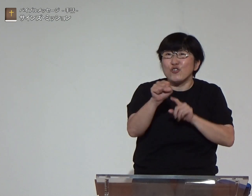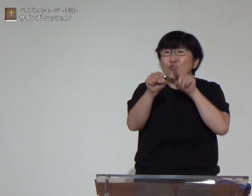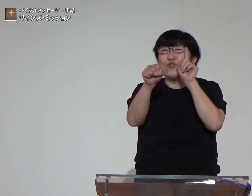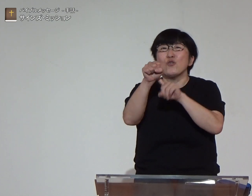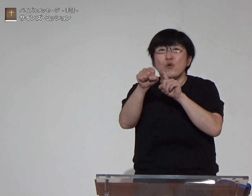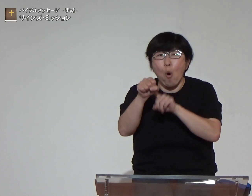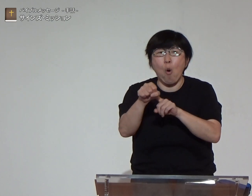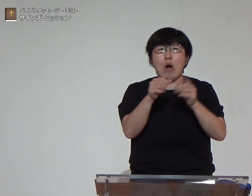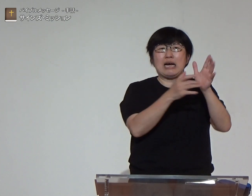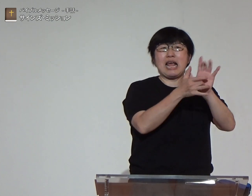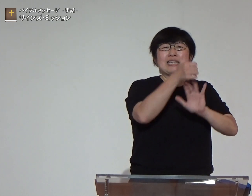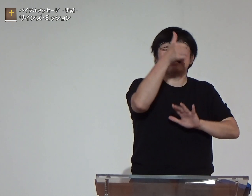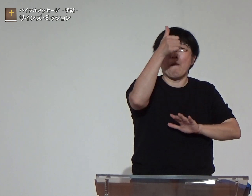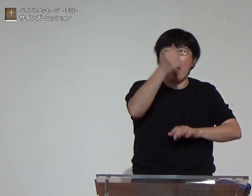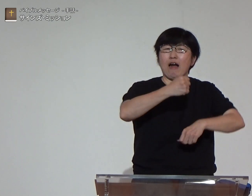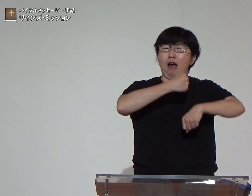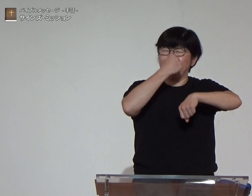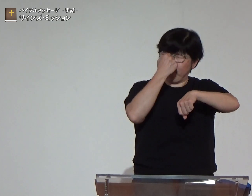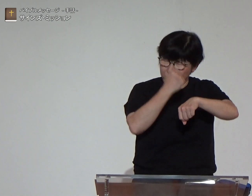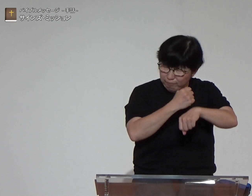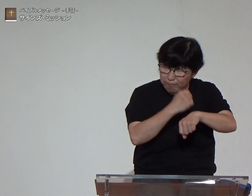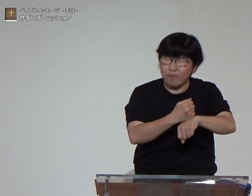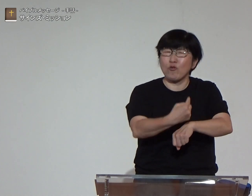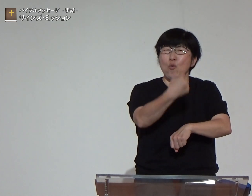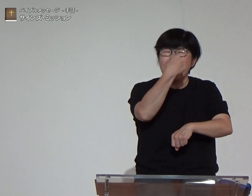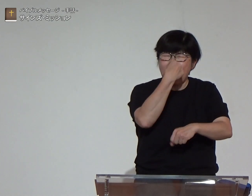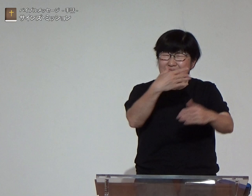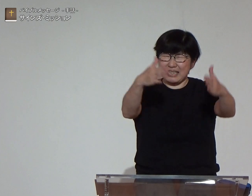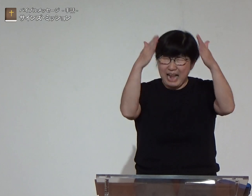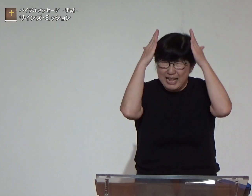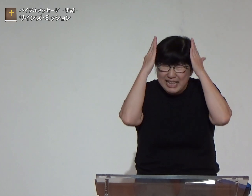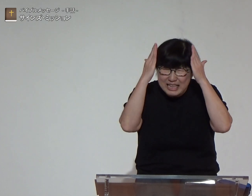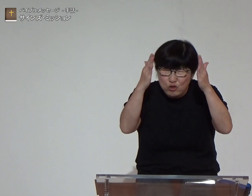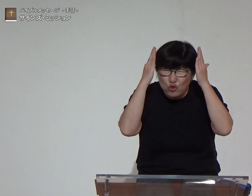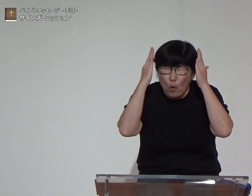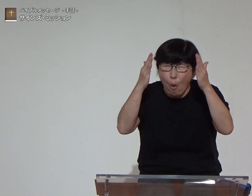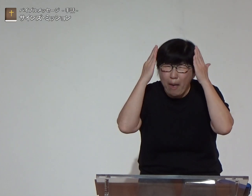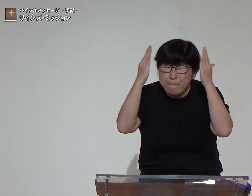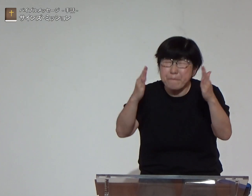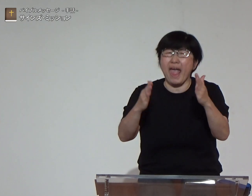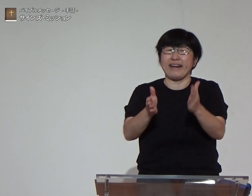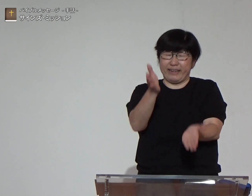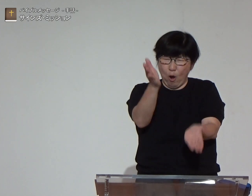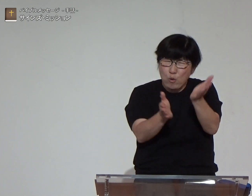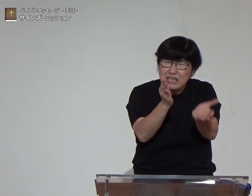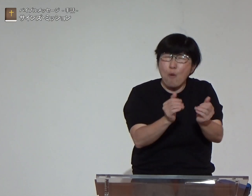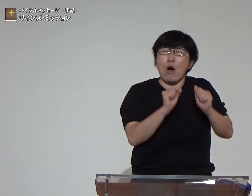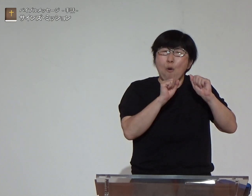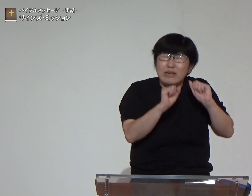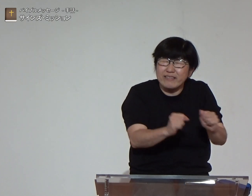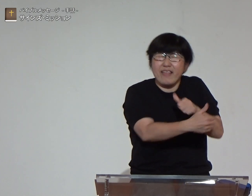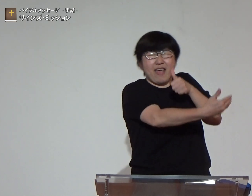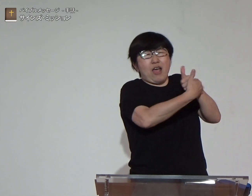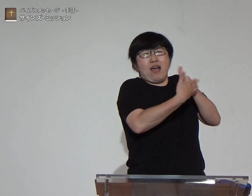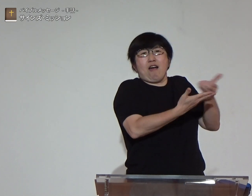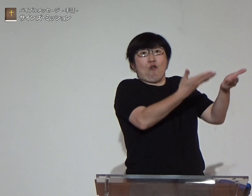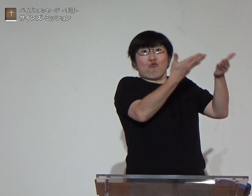新しいチャンスイエス様が力を与え懸命に助け